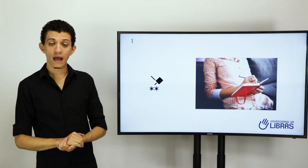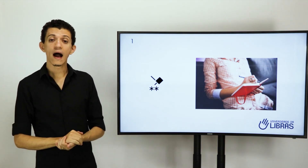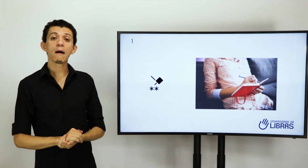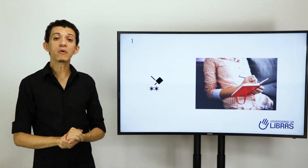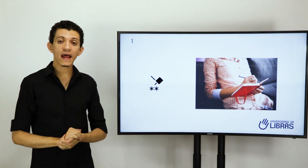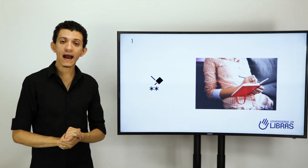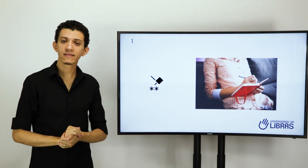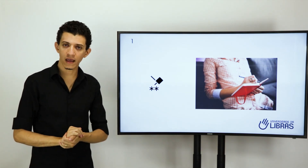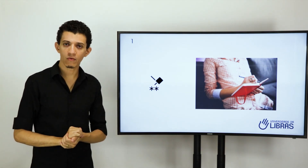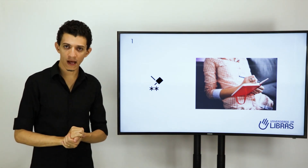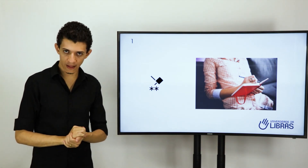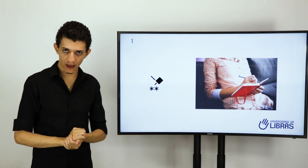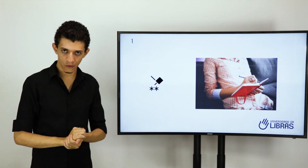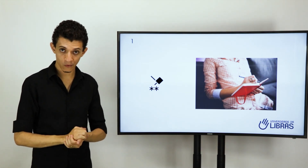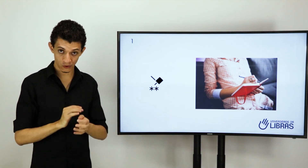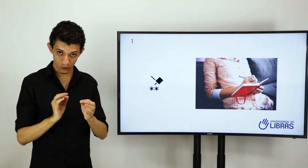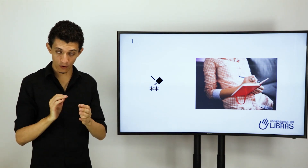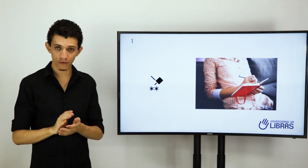A mulher tem um caderno. De novo.